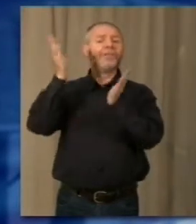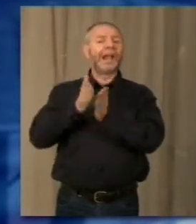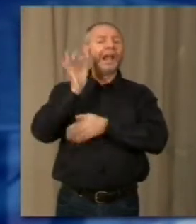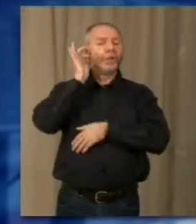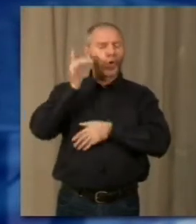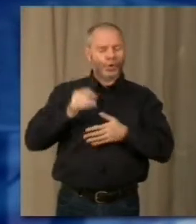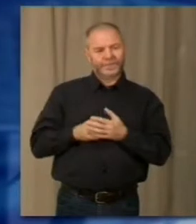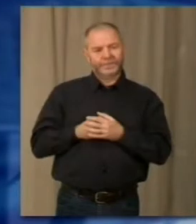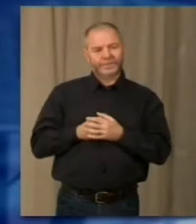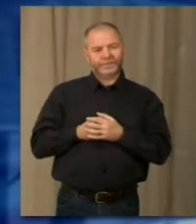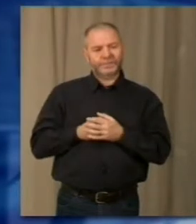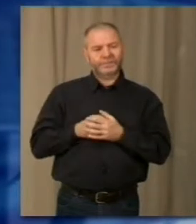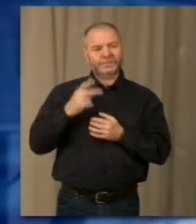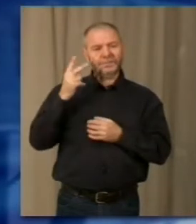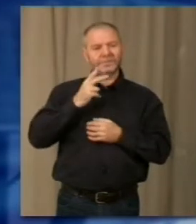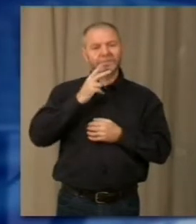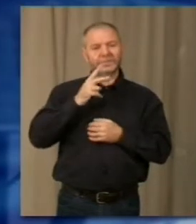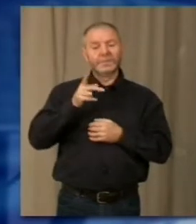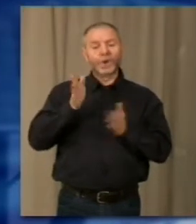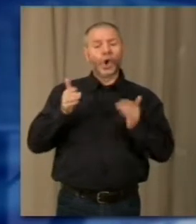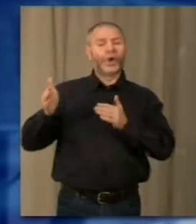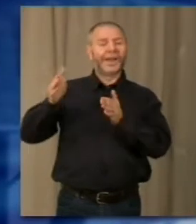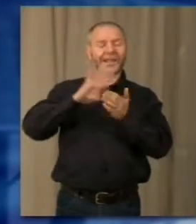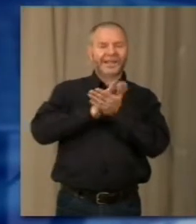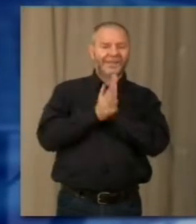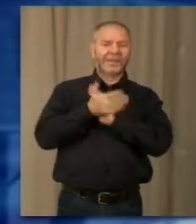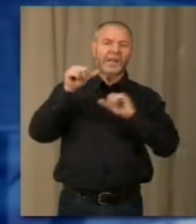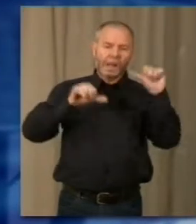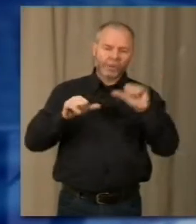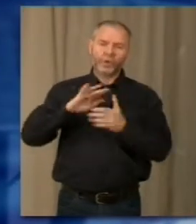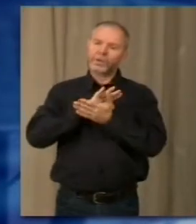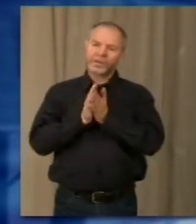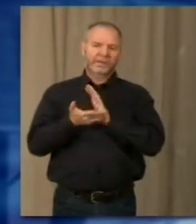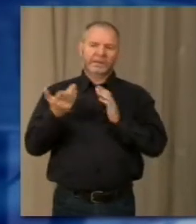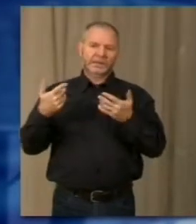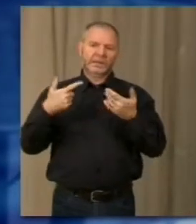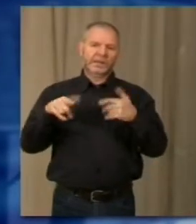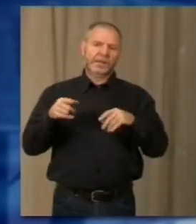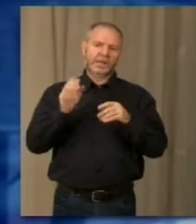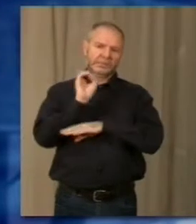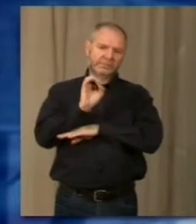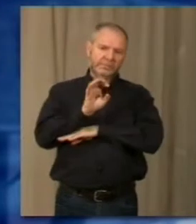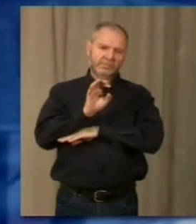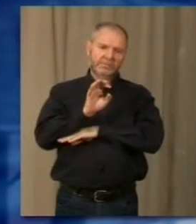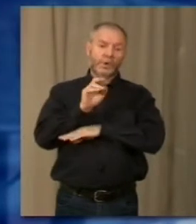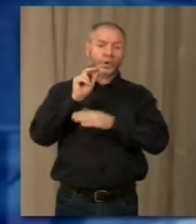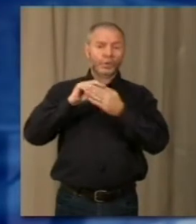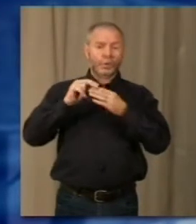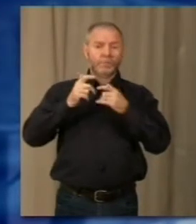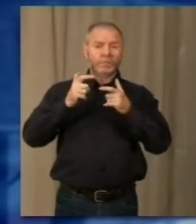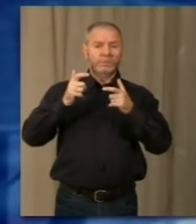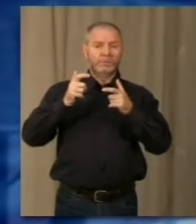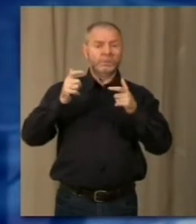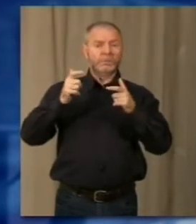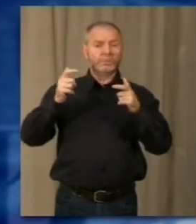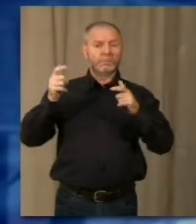I vecchi locali mensa sono diventati aule didattiche e spazi laboratorio, progetti che hanno permesso alla scuola antigoriana di crescere nella